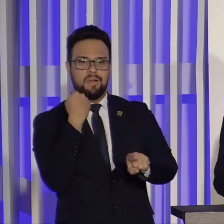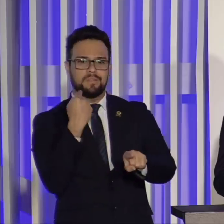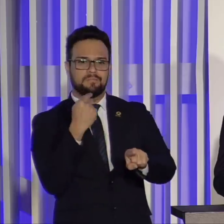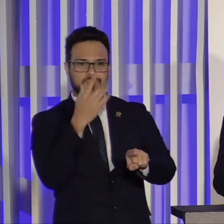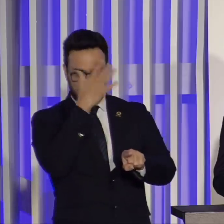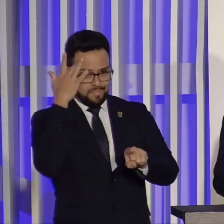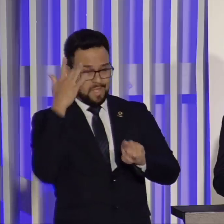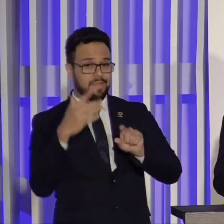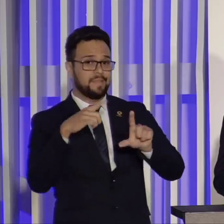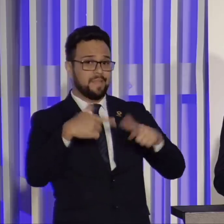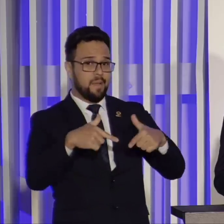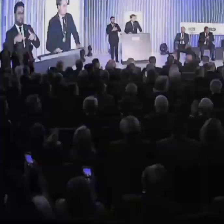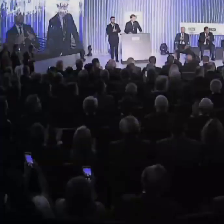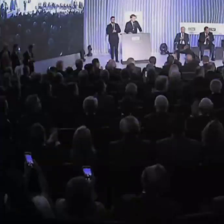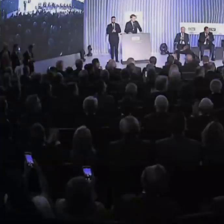Parabéns.